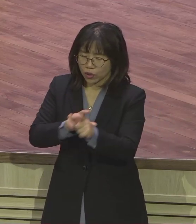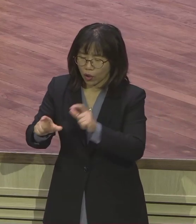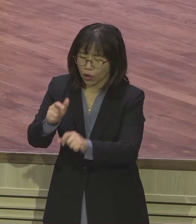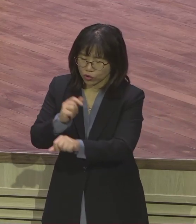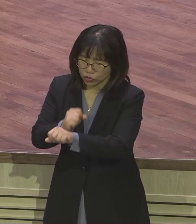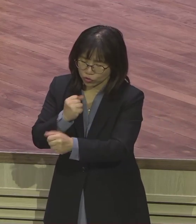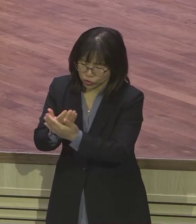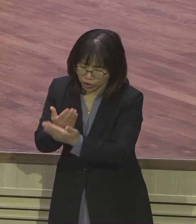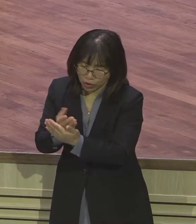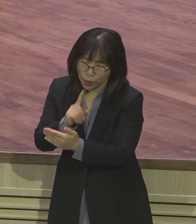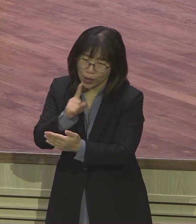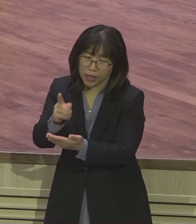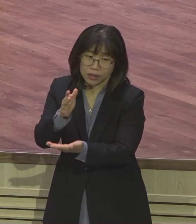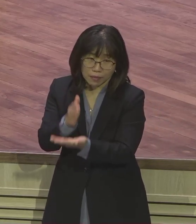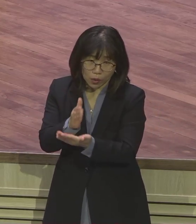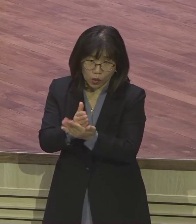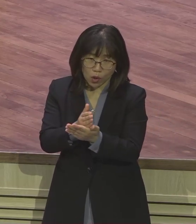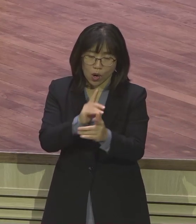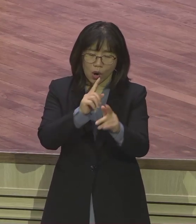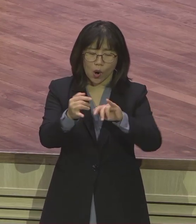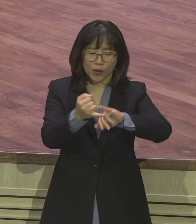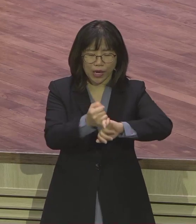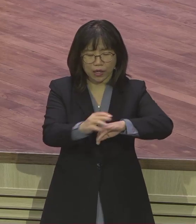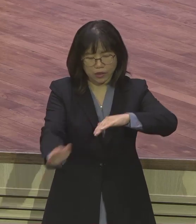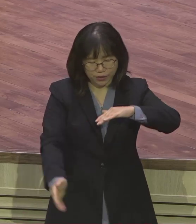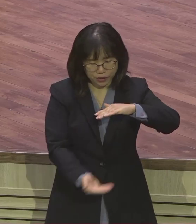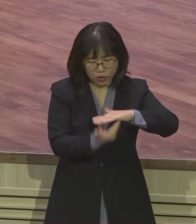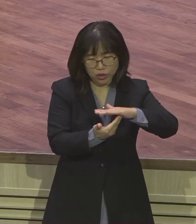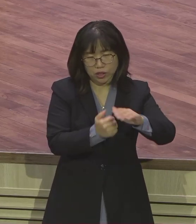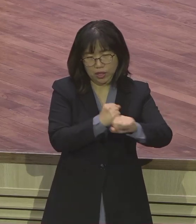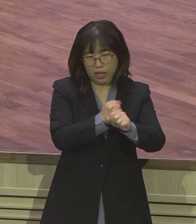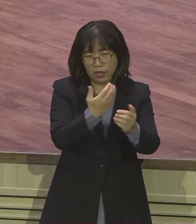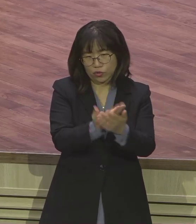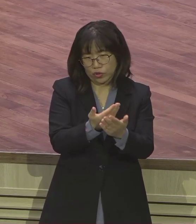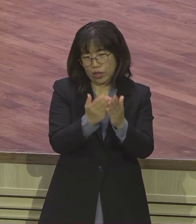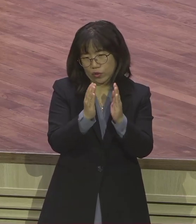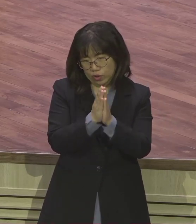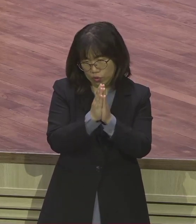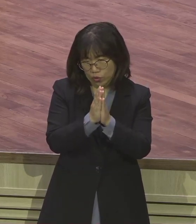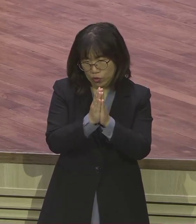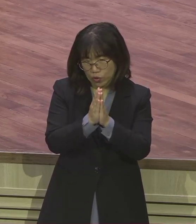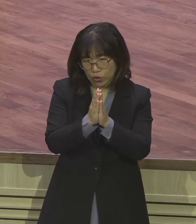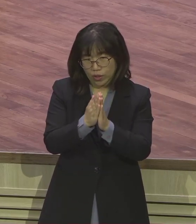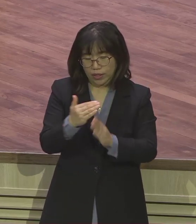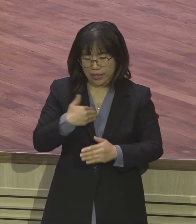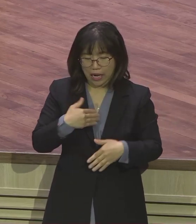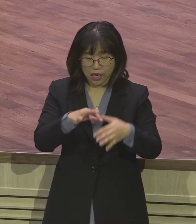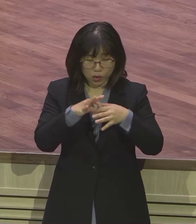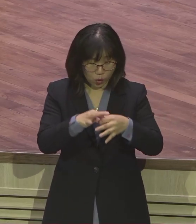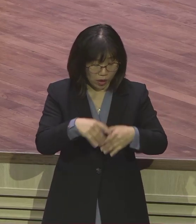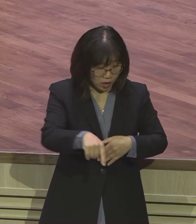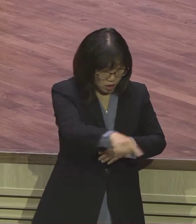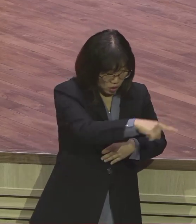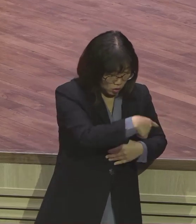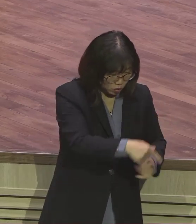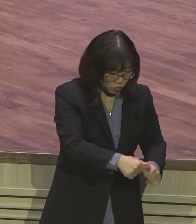거냐 하나님의 은약의 말씀이 성취되기하여 주옵사살아 나를 통하여 영혼이 살나기하여 주시옵사살아 나를 통하여 지혁이 살리기하여